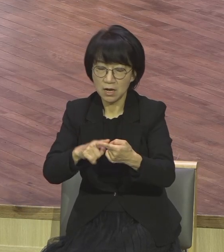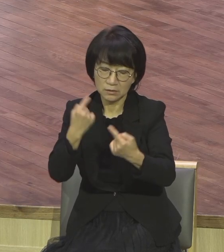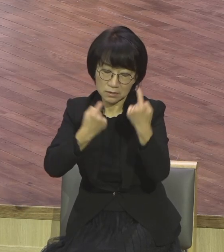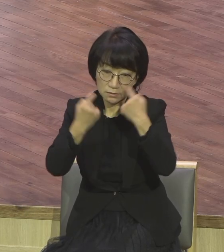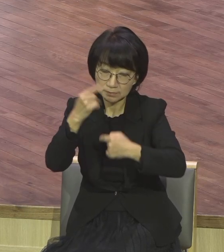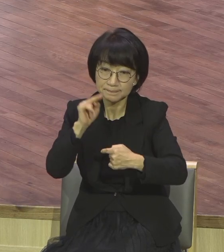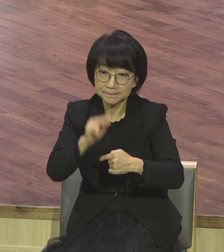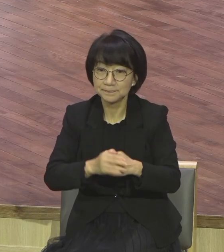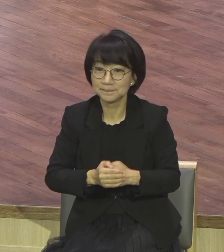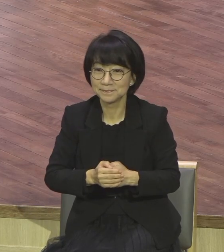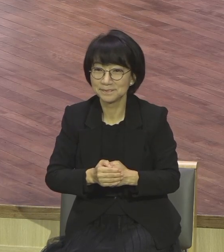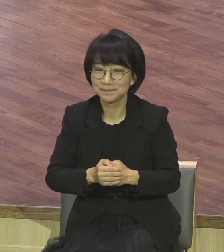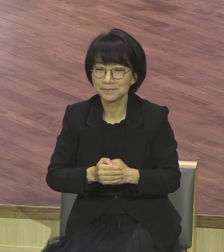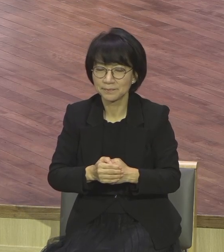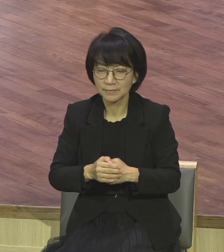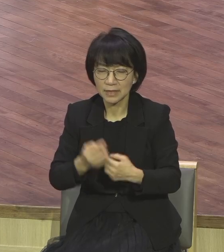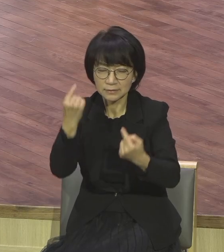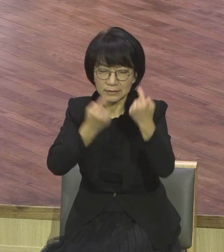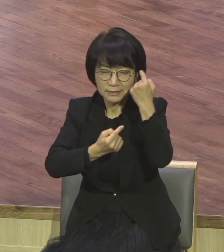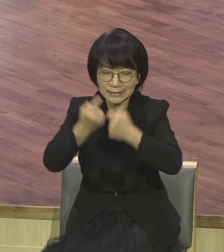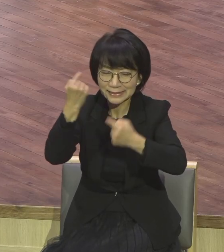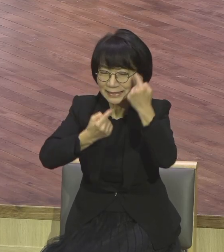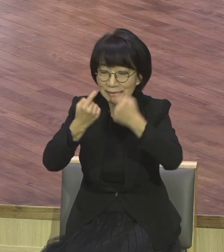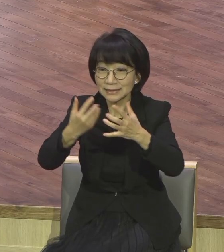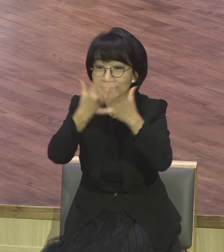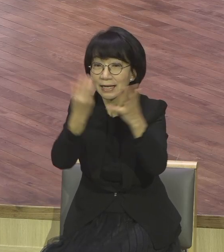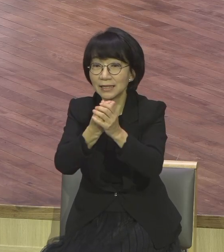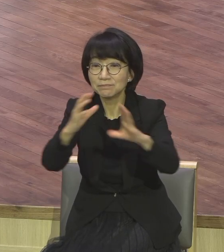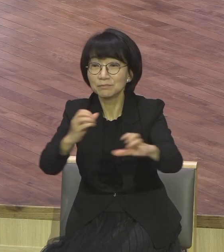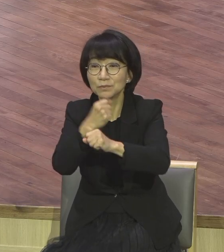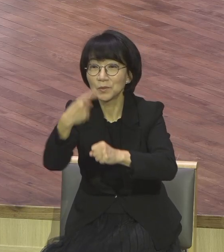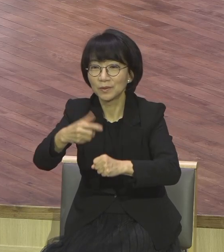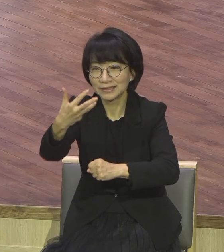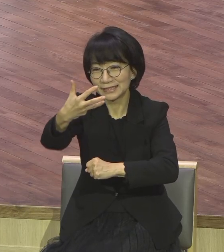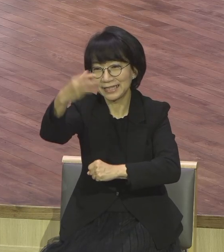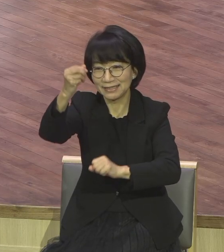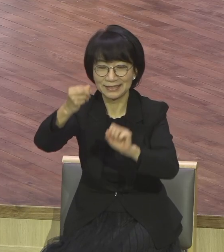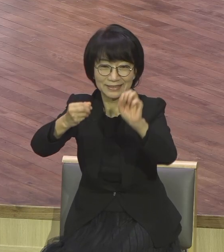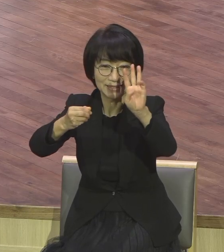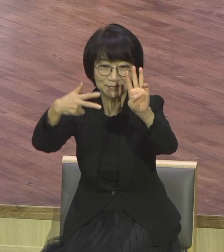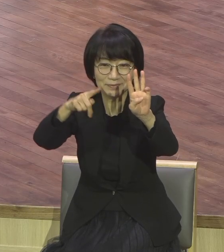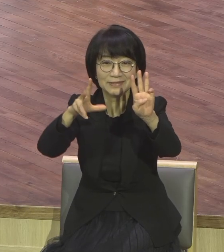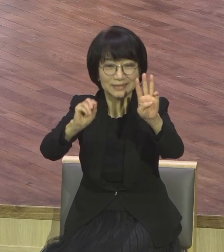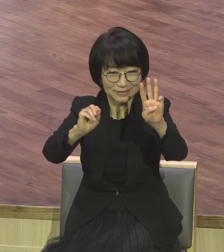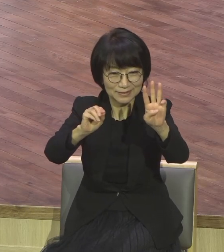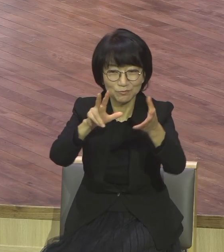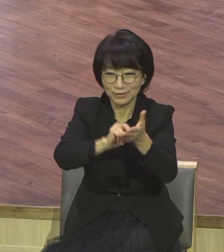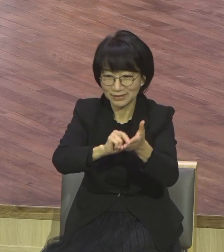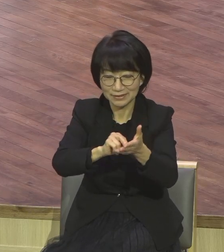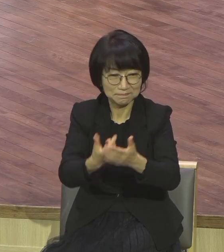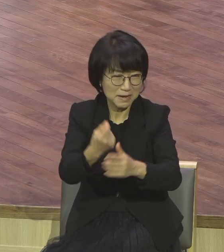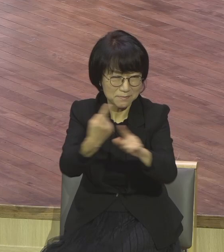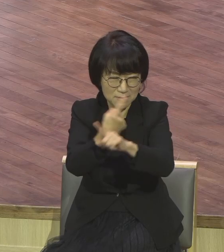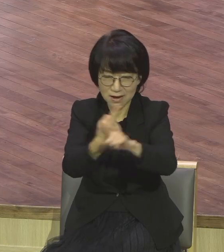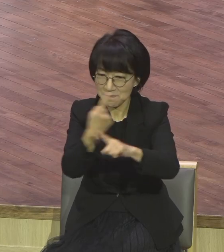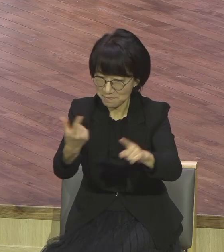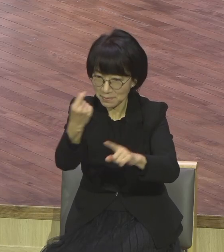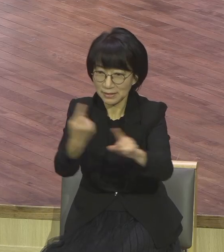그게 전부 상세기 3장의 여러분 문제예요. 그거 빨리 치유돼야 돼요. 아멘. 그래서 부르셨을 때 이미